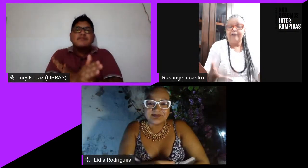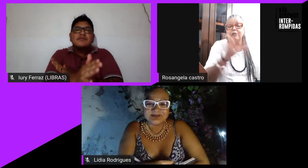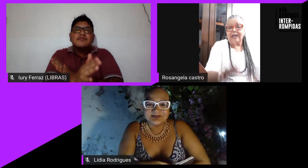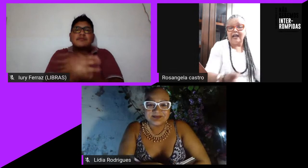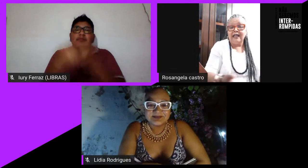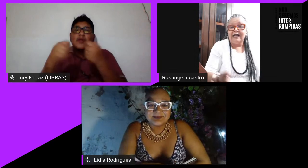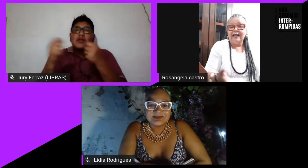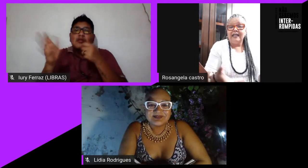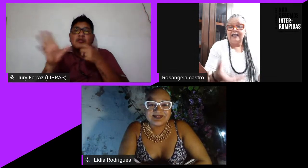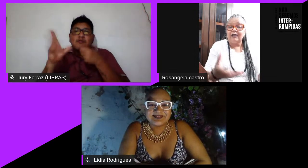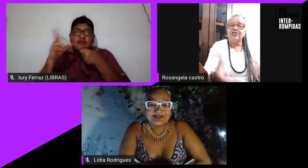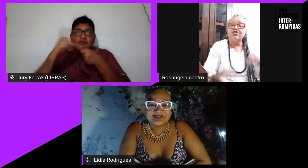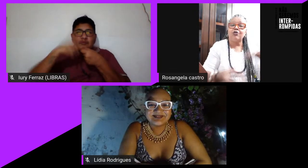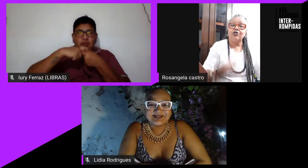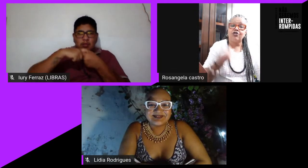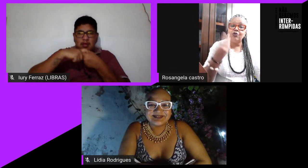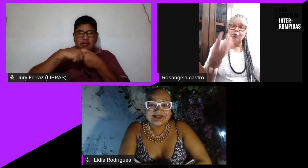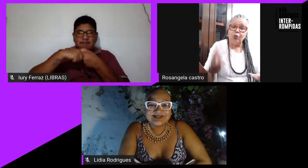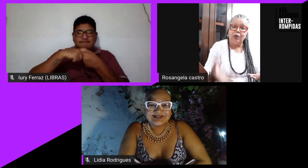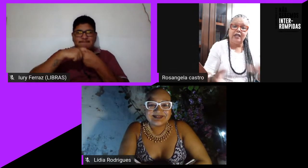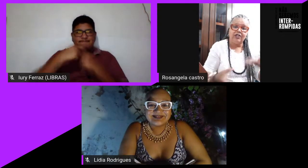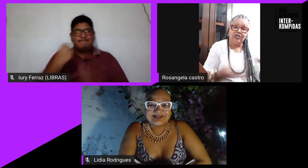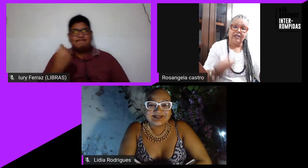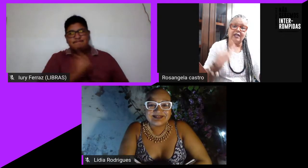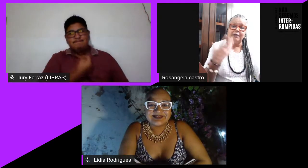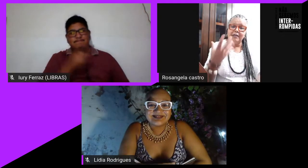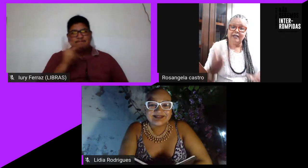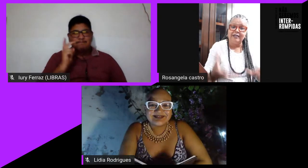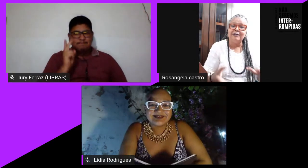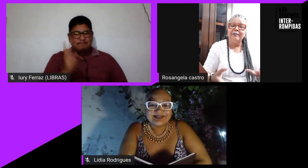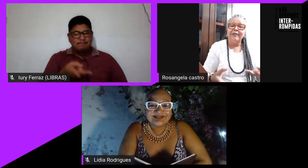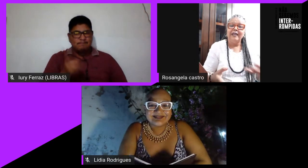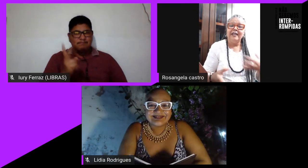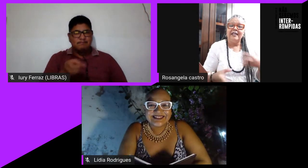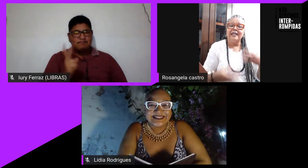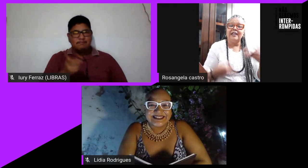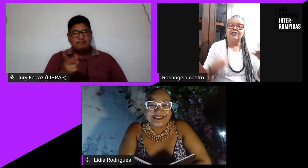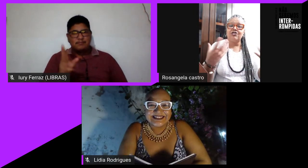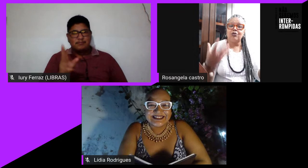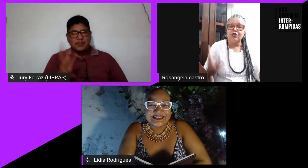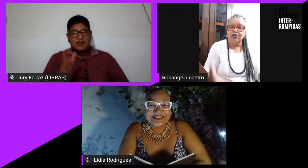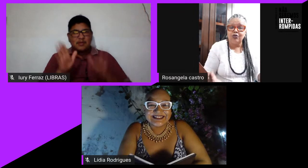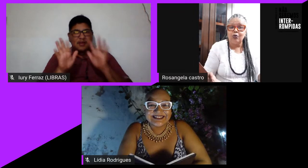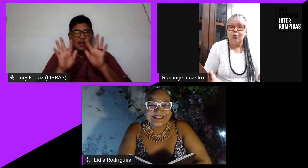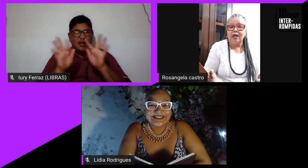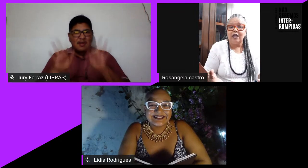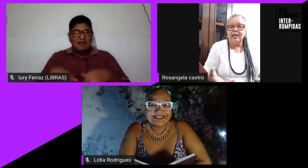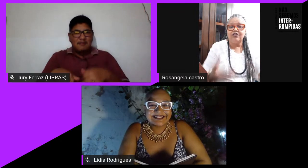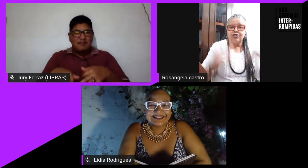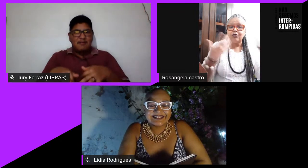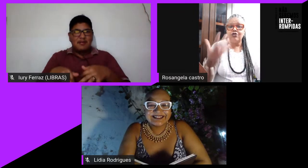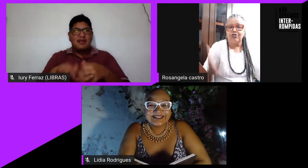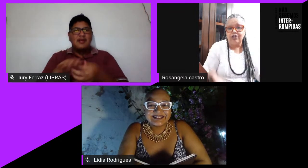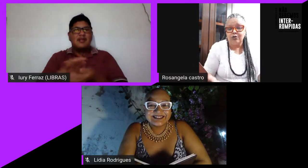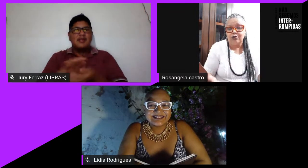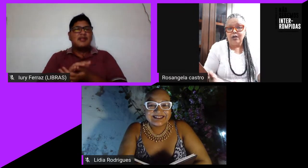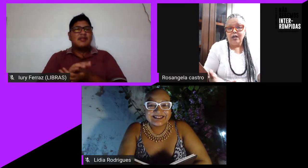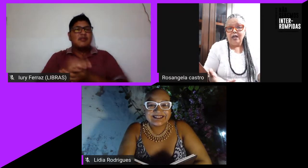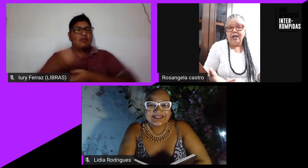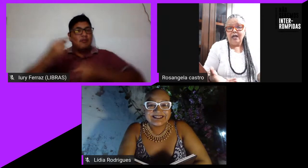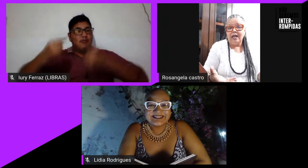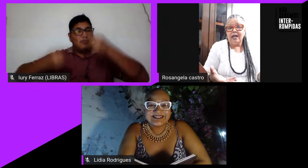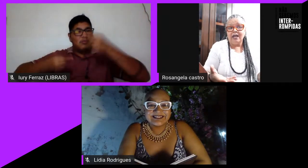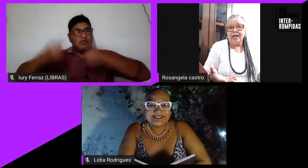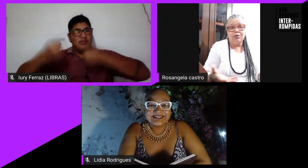voltar então a gente continua né e já terminando né a gente continua discutindo